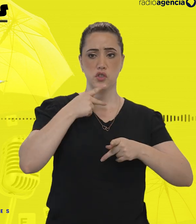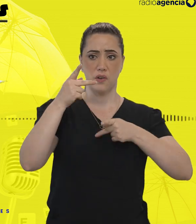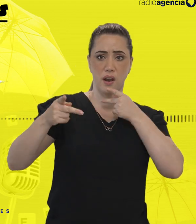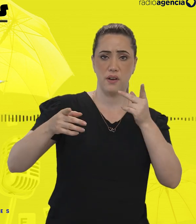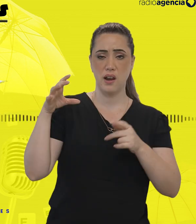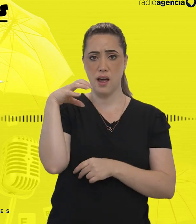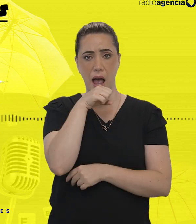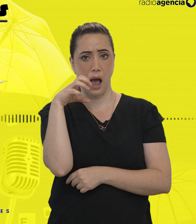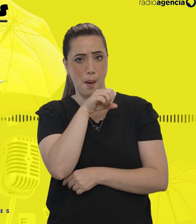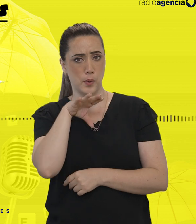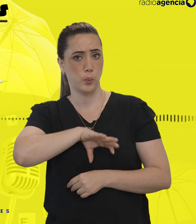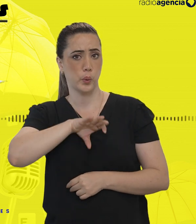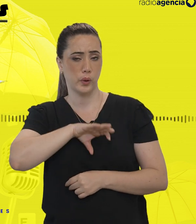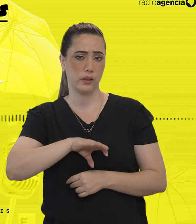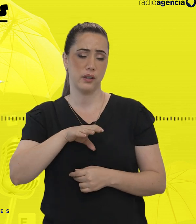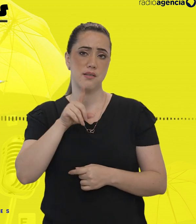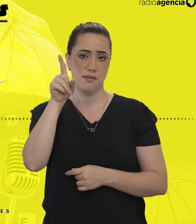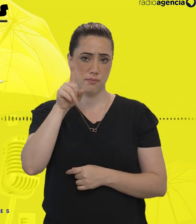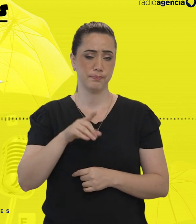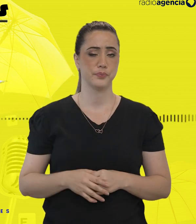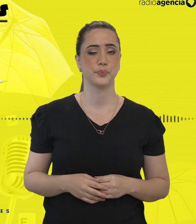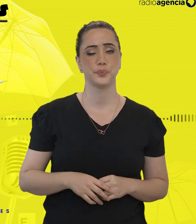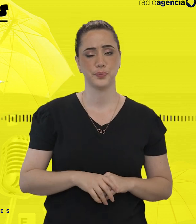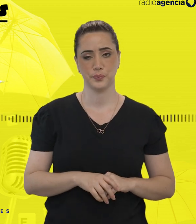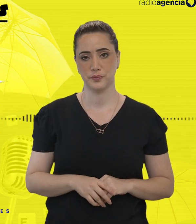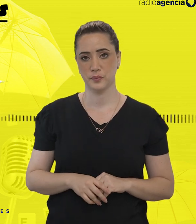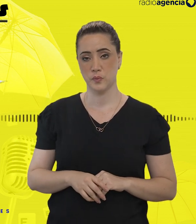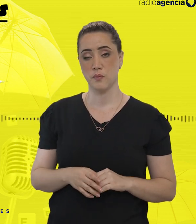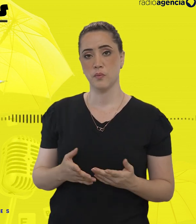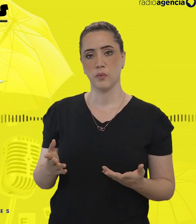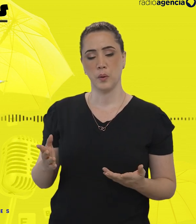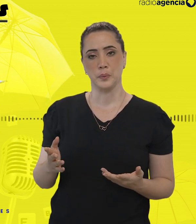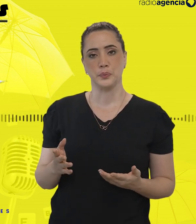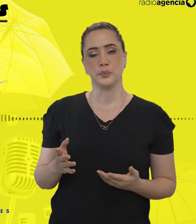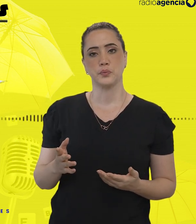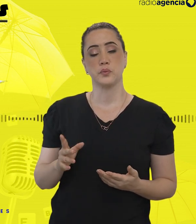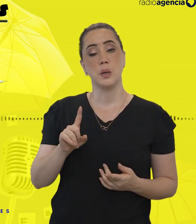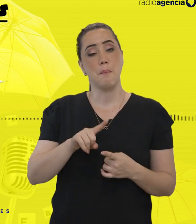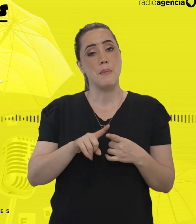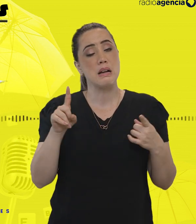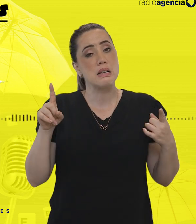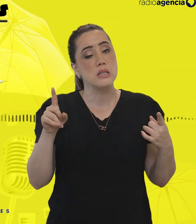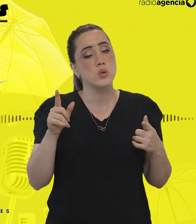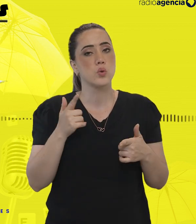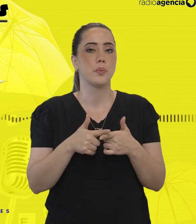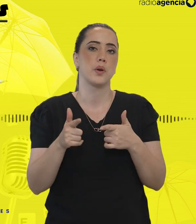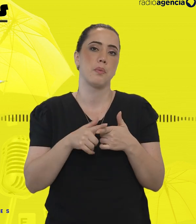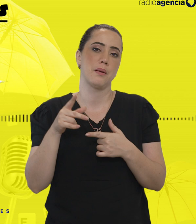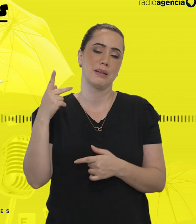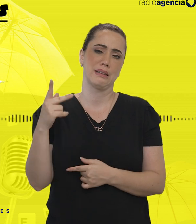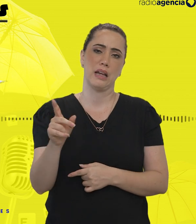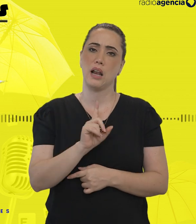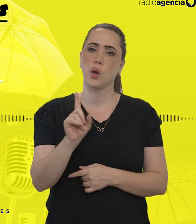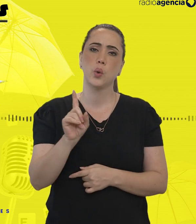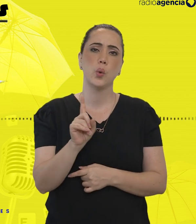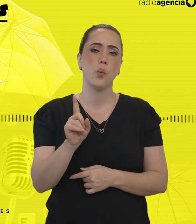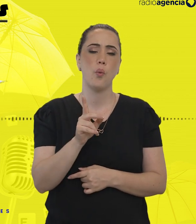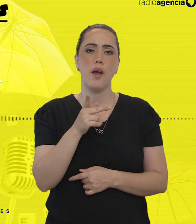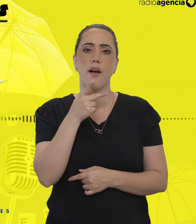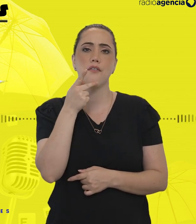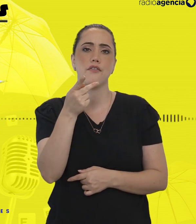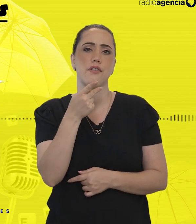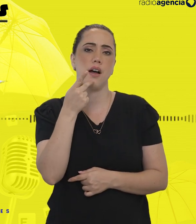táxi sem saber o sotaque local, vai. Não pode falar a portuguesa só. Não. Mas o problema da Maria Eugênia não foi com o sotaque